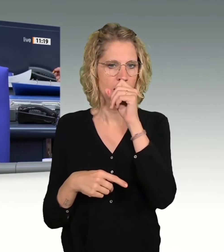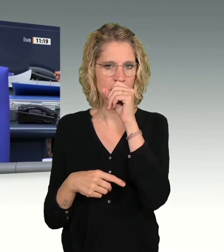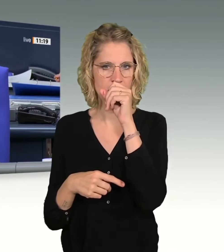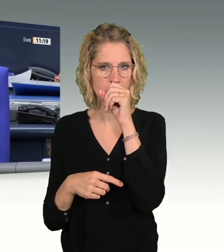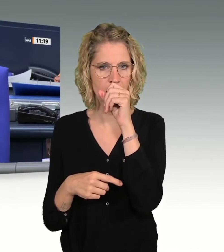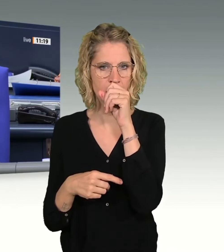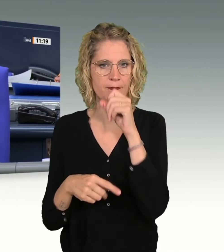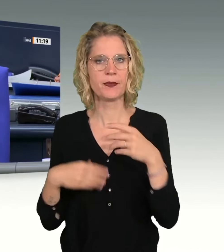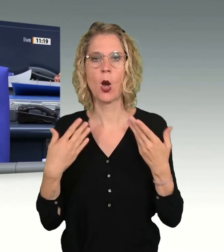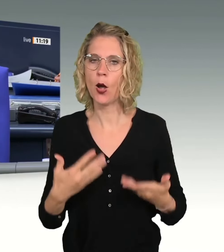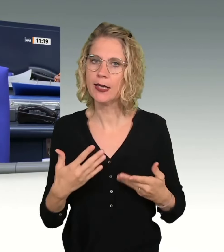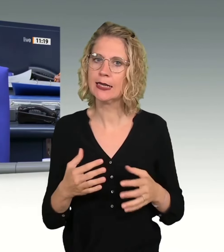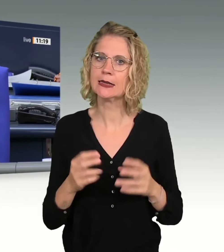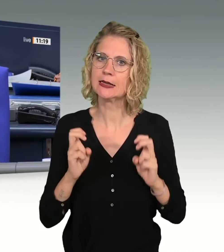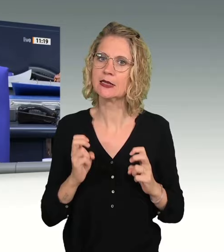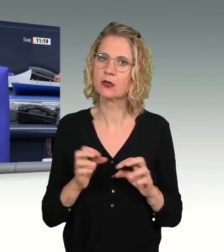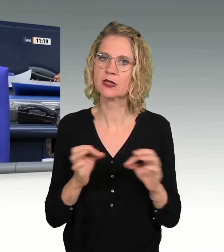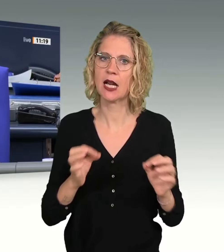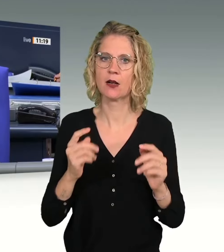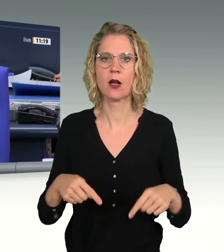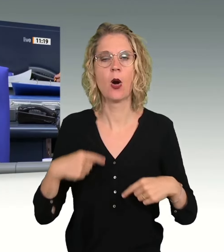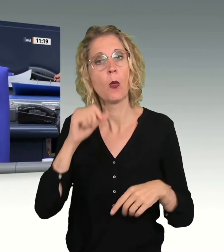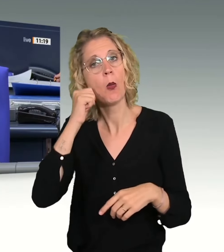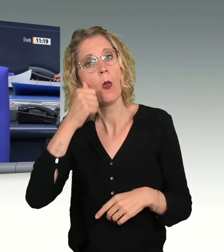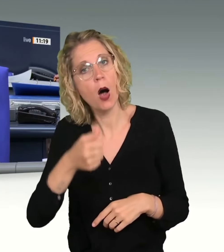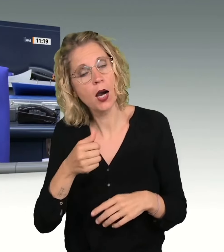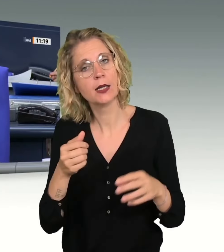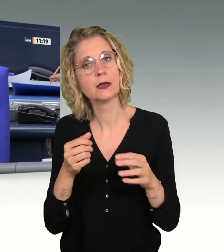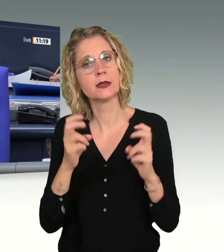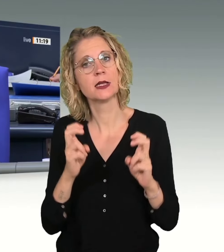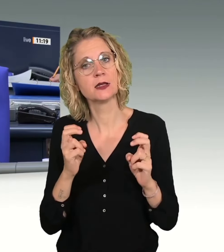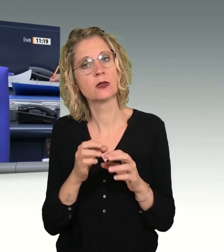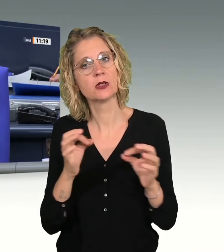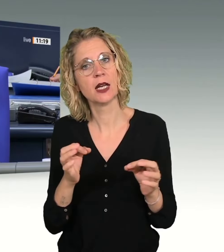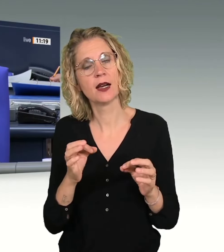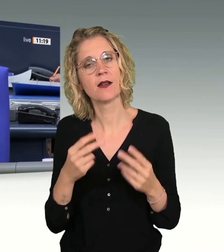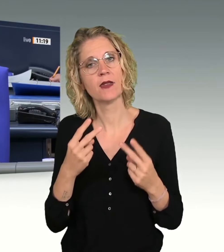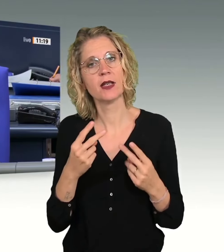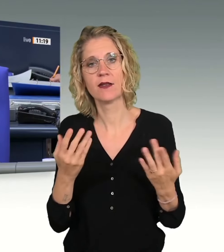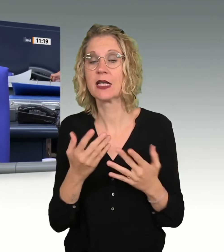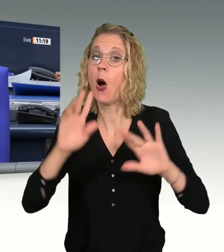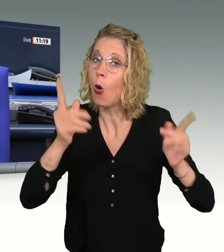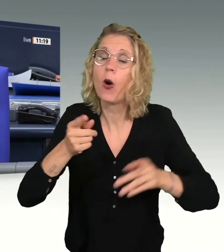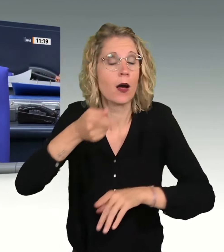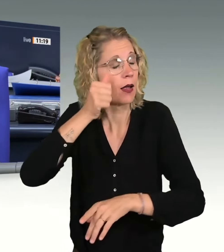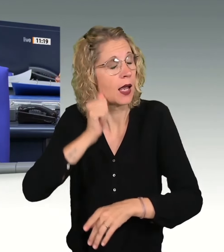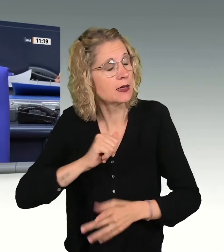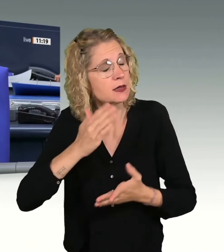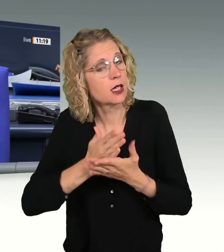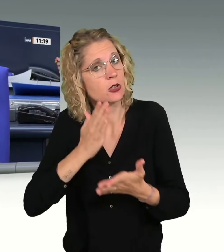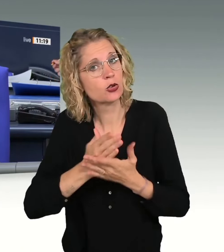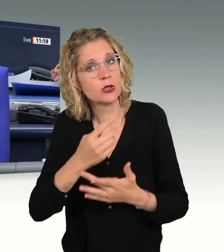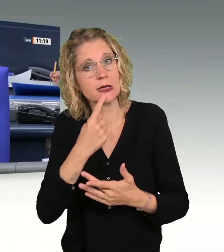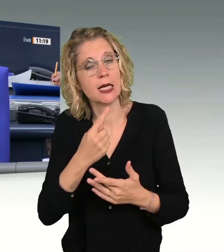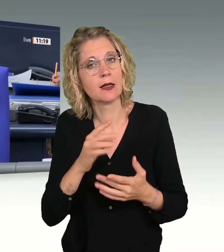heutigen Sitzungstag und auch den Sitzungstag morgen zu berücksichtigen, was ich gestern auch schon mal im Rahmen der Aktuellen